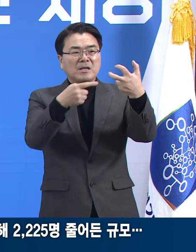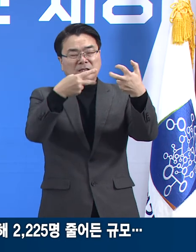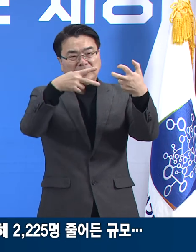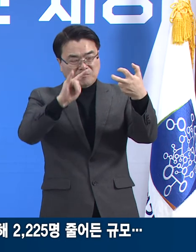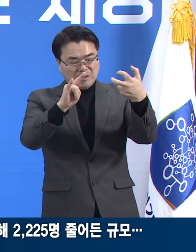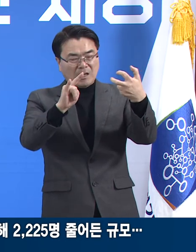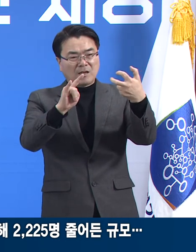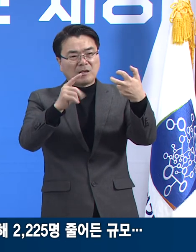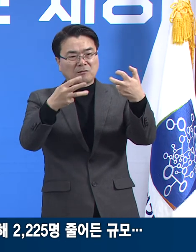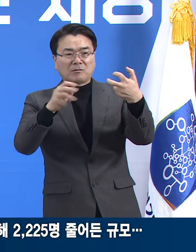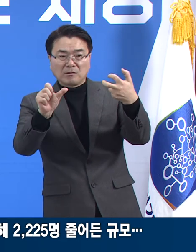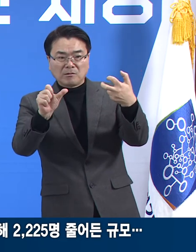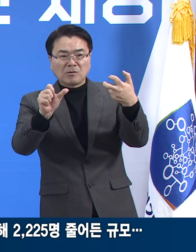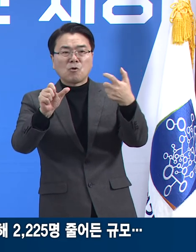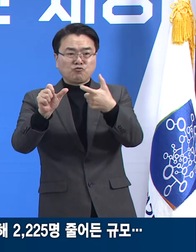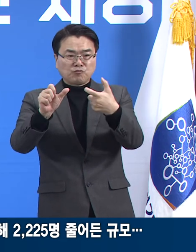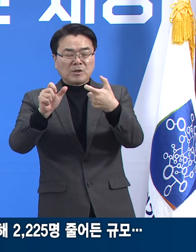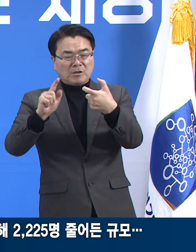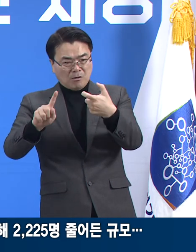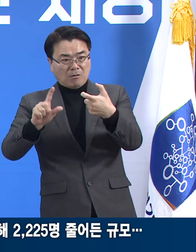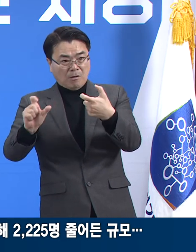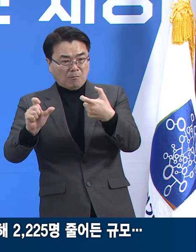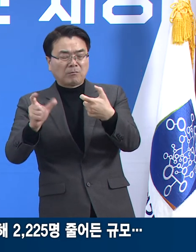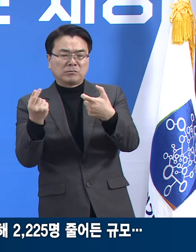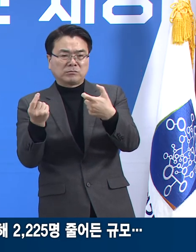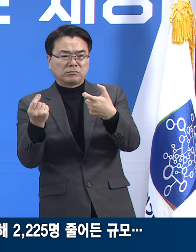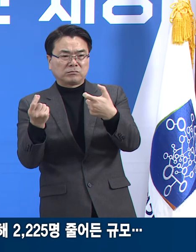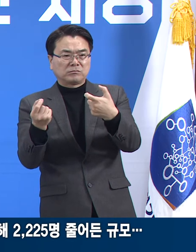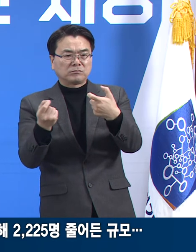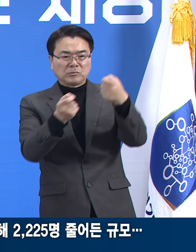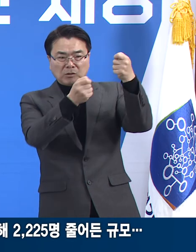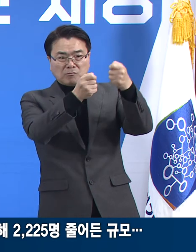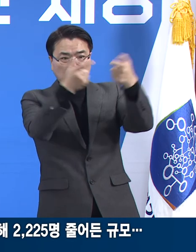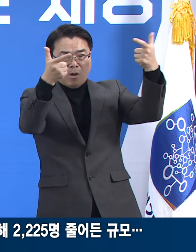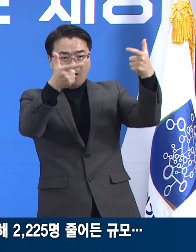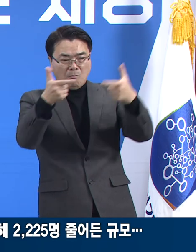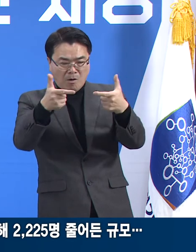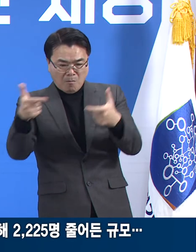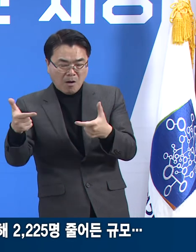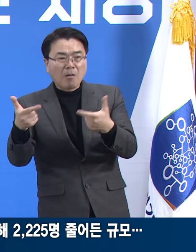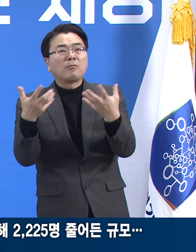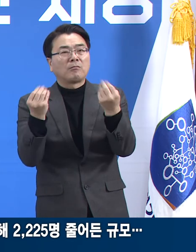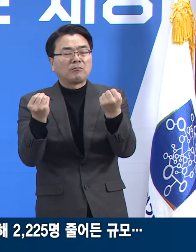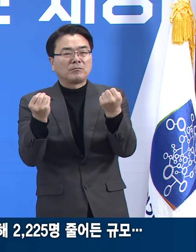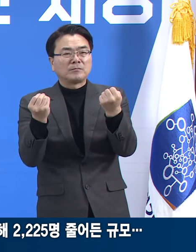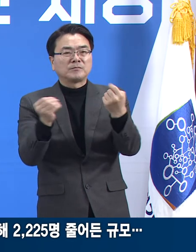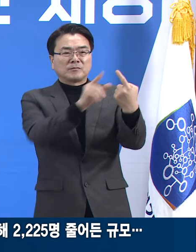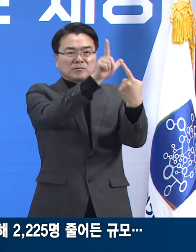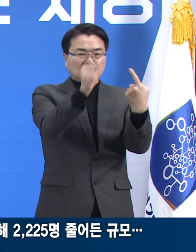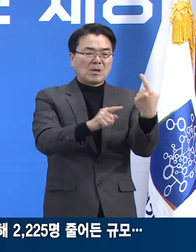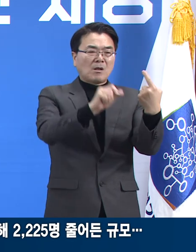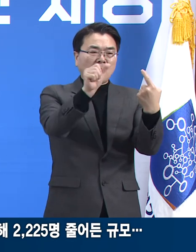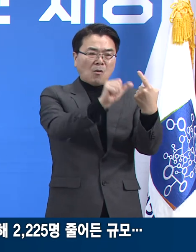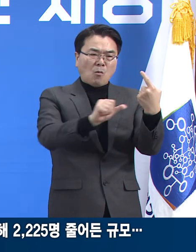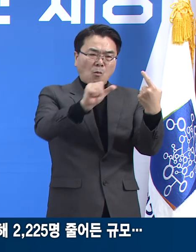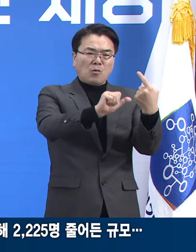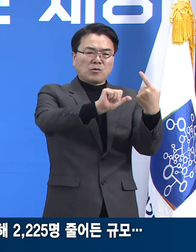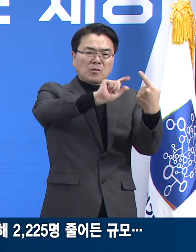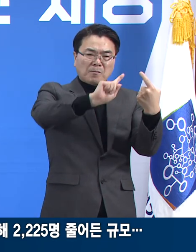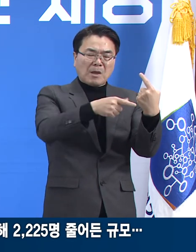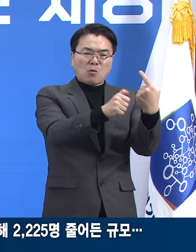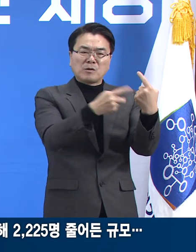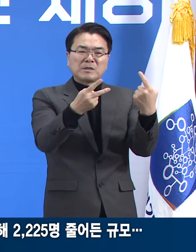35명, 60대가 19명 순이었습니다. 1월에 확진된 5,152명 중